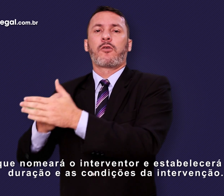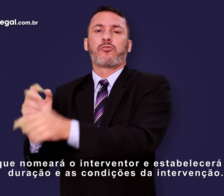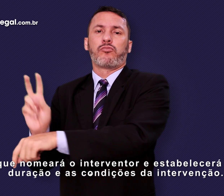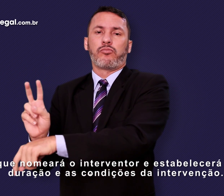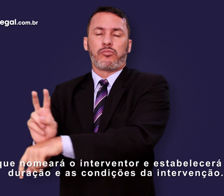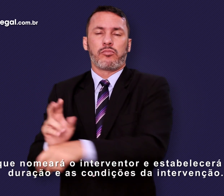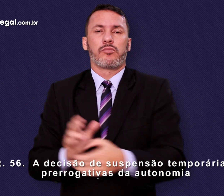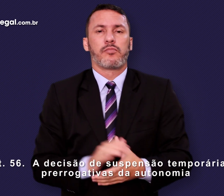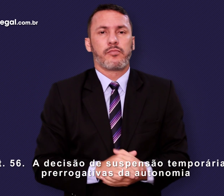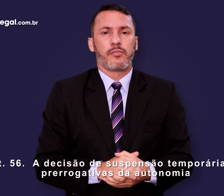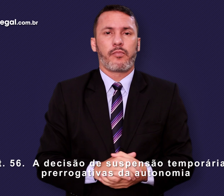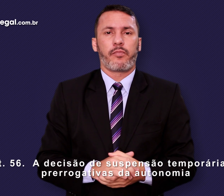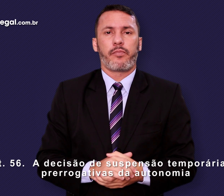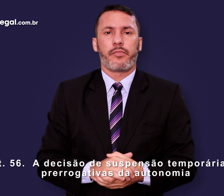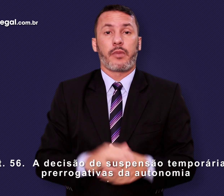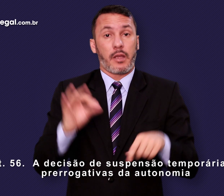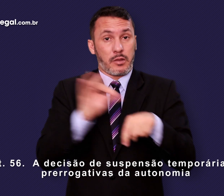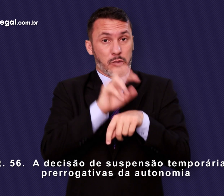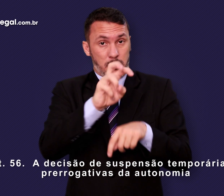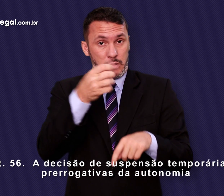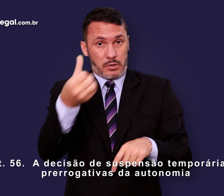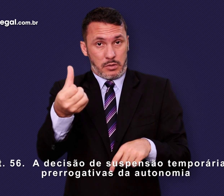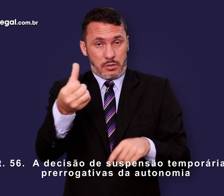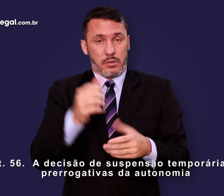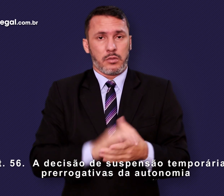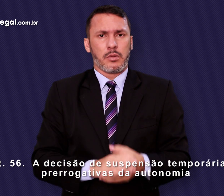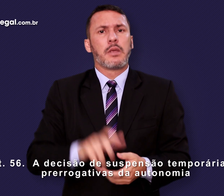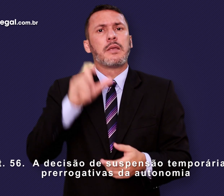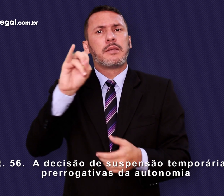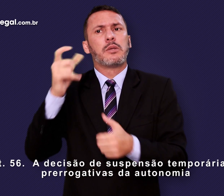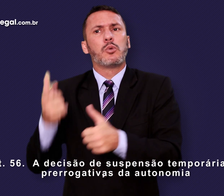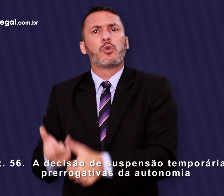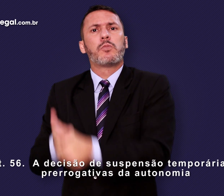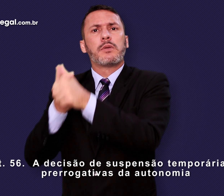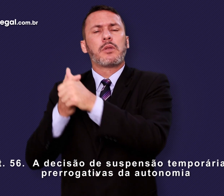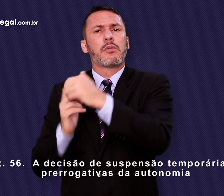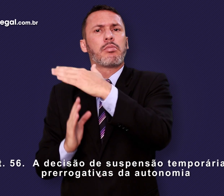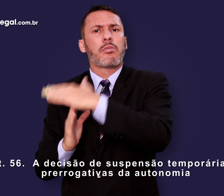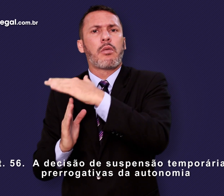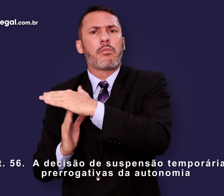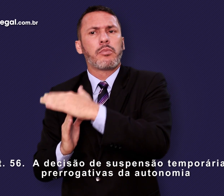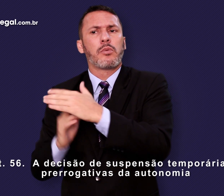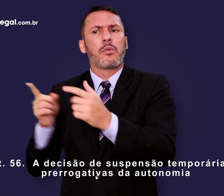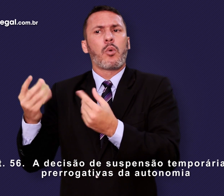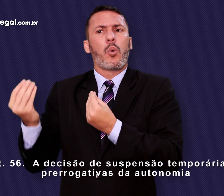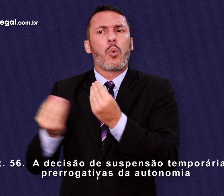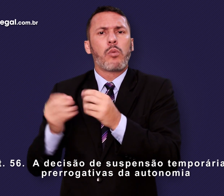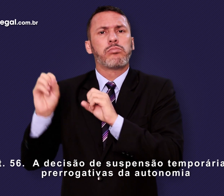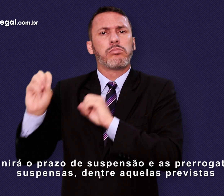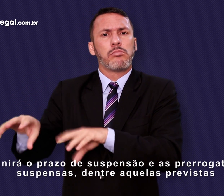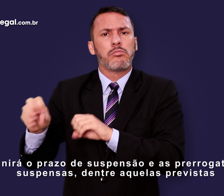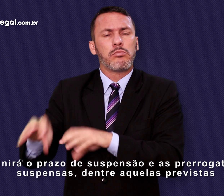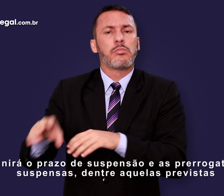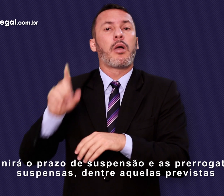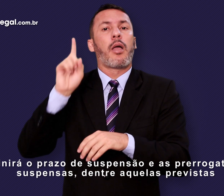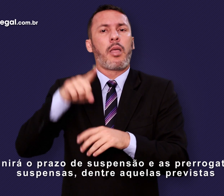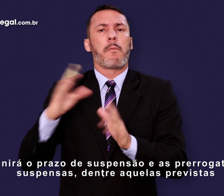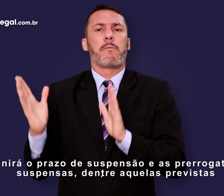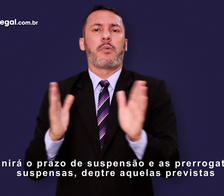intervenção. Artigo 56. A decisão de suspensão temporária de prerrogativas da autonomia definirá o prazo de